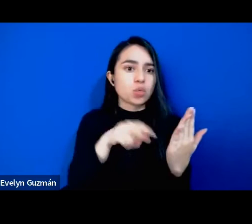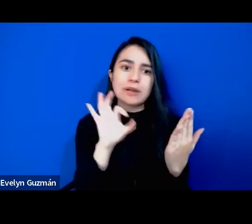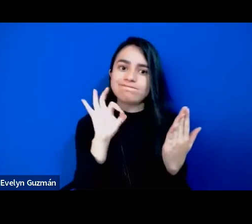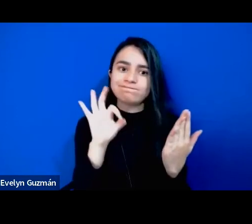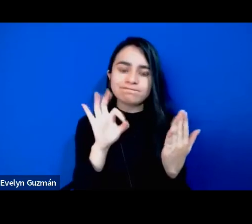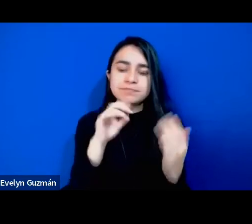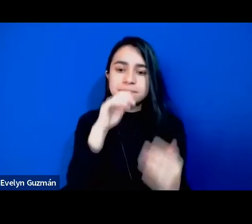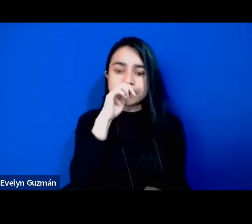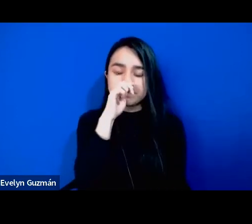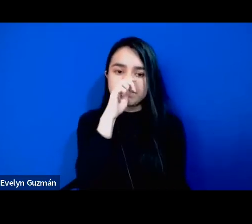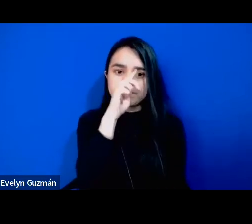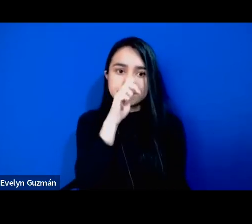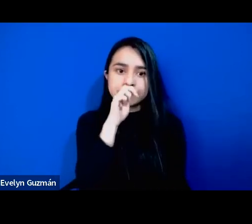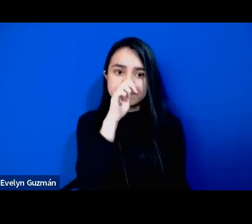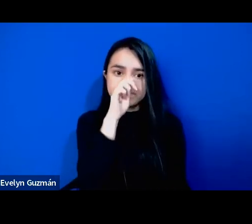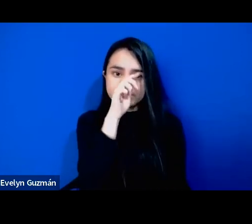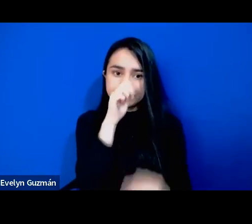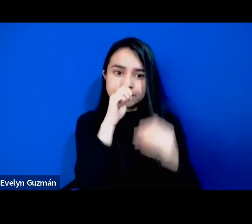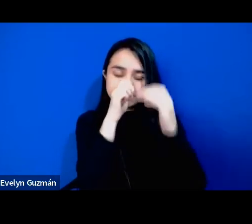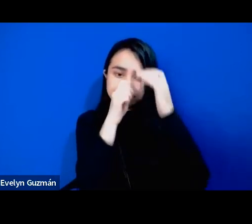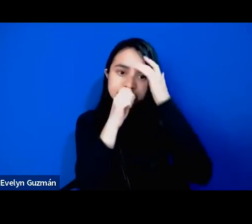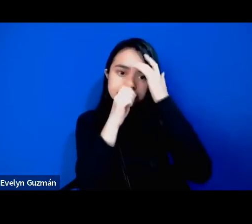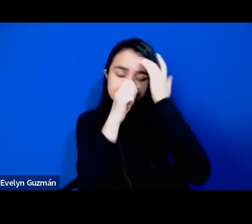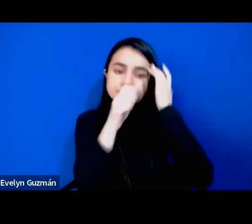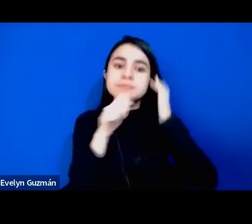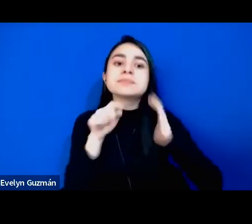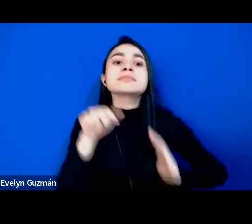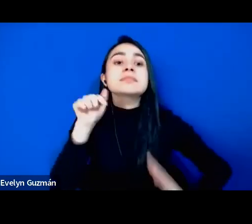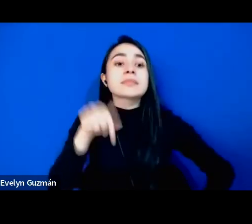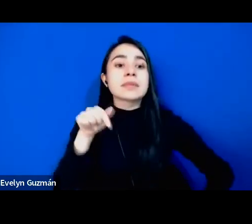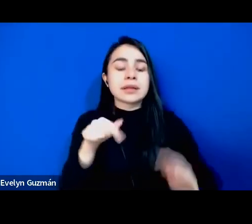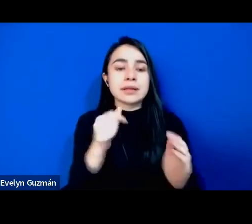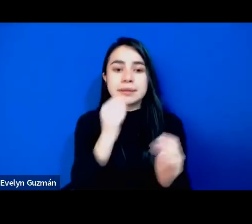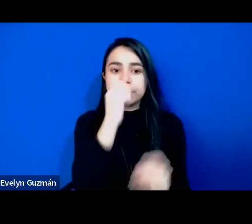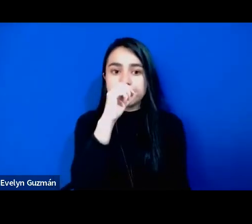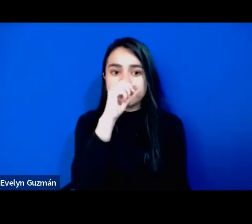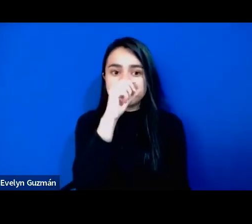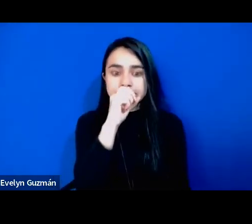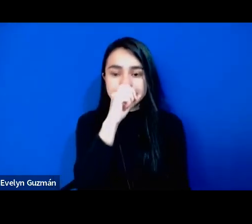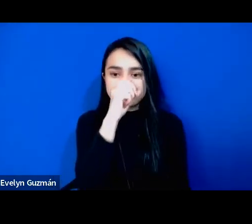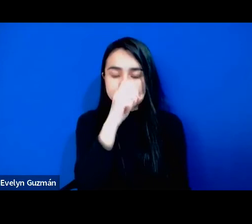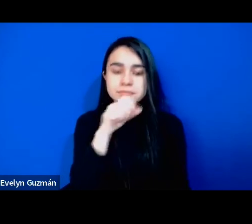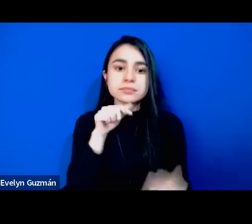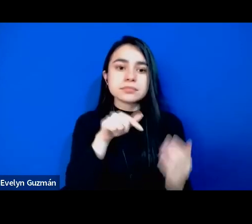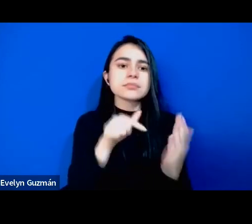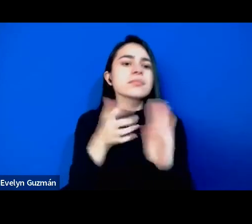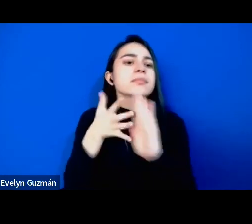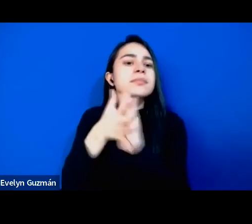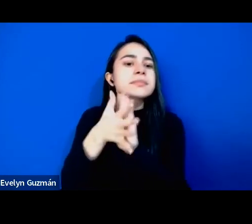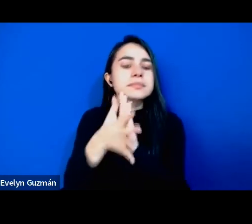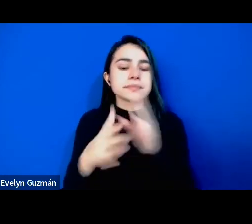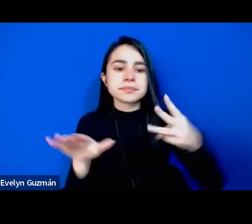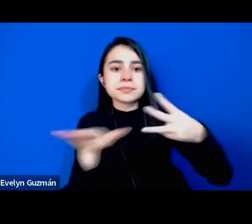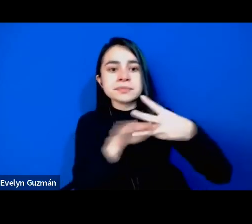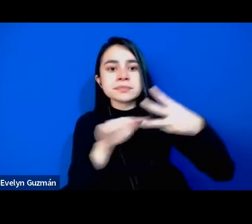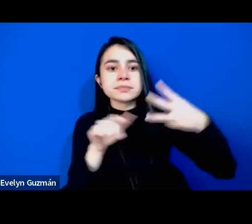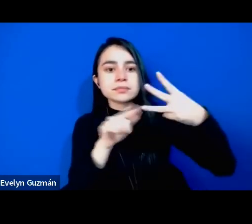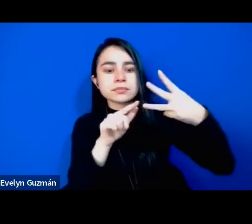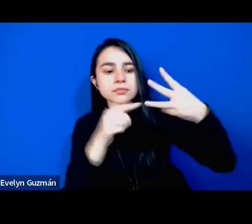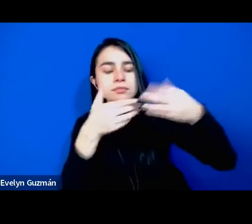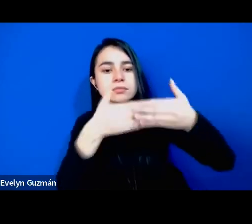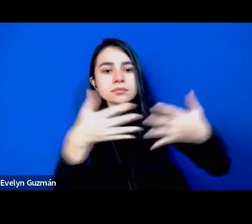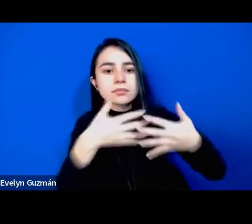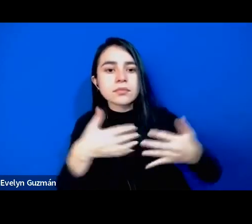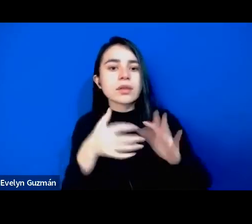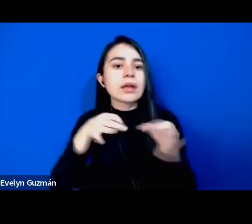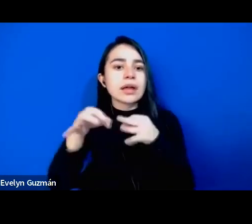pero bueno esta parte se las quiero contar un poquito detalle para que bueno no mucho